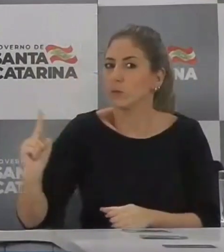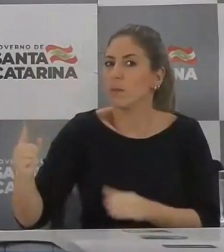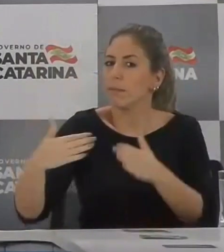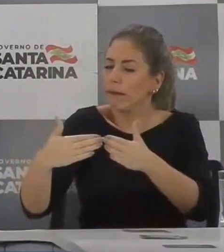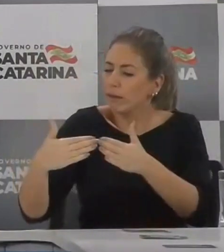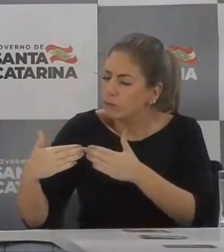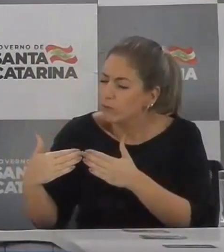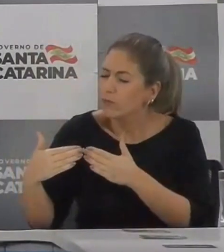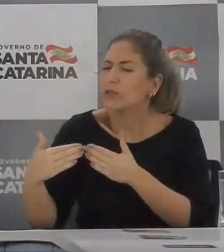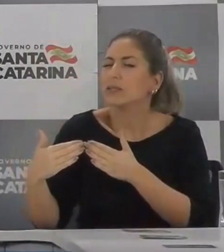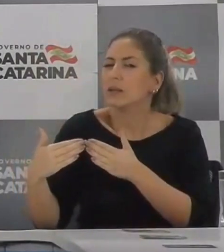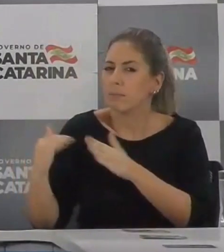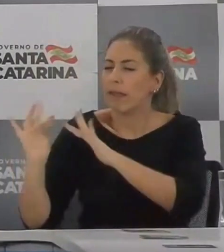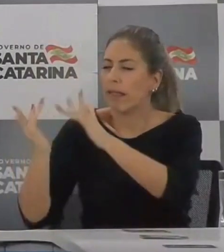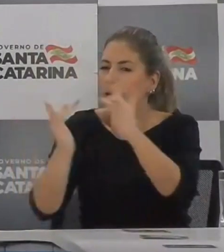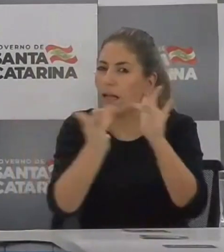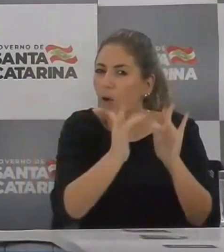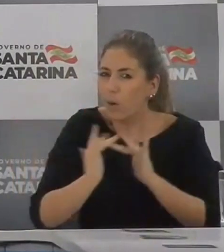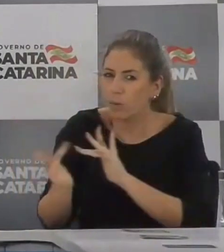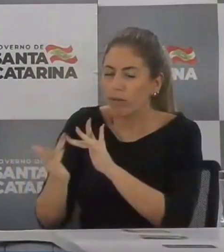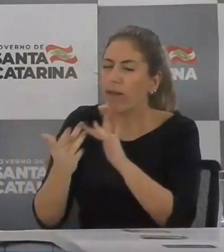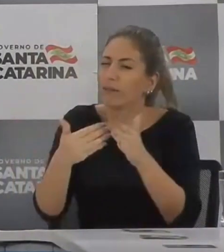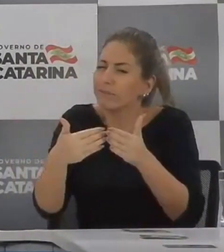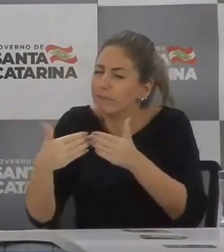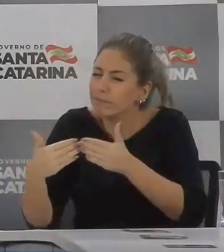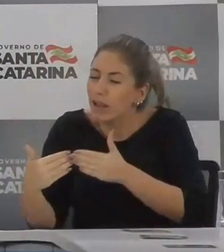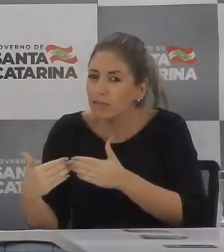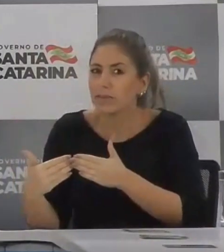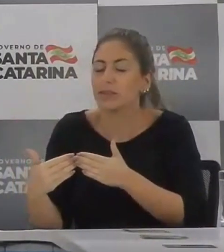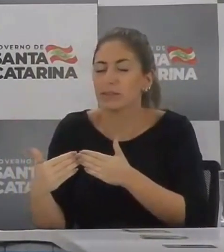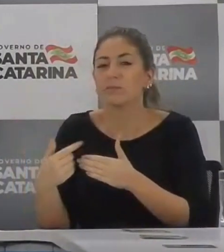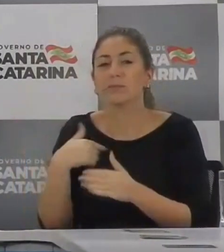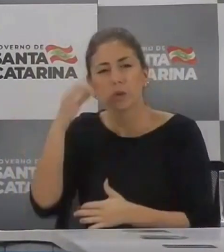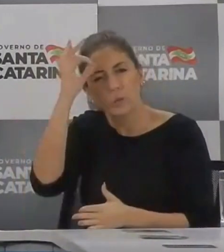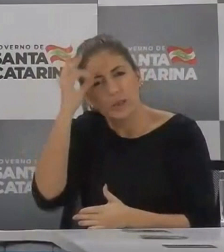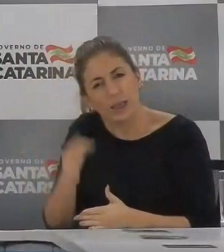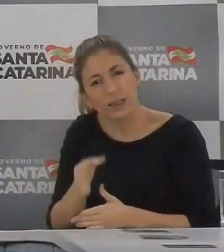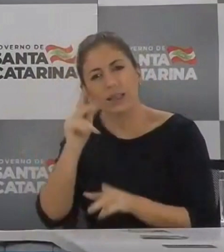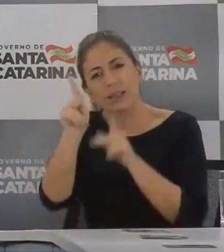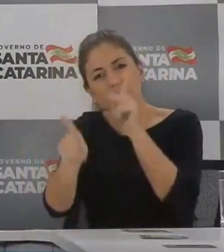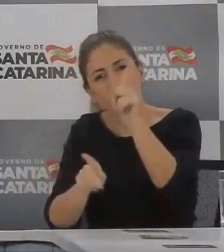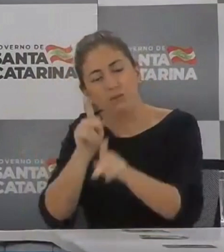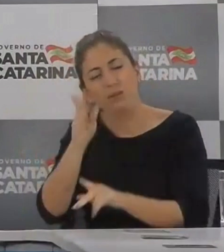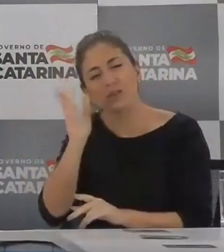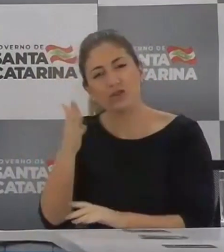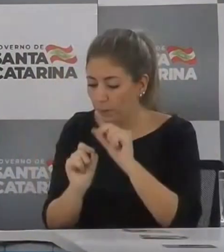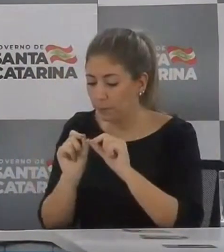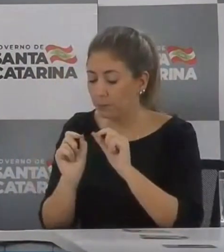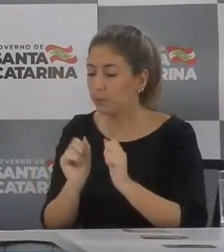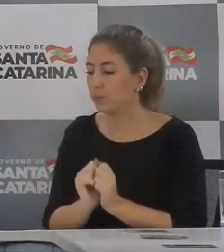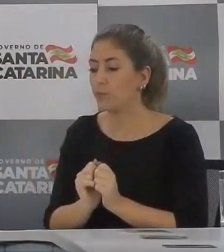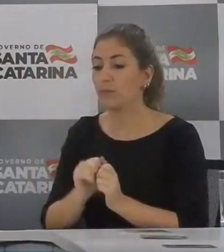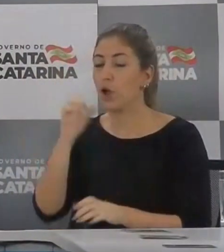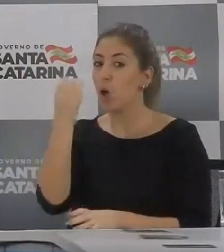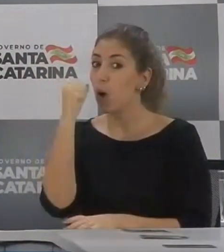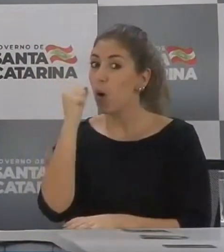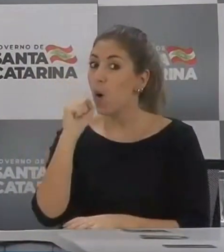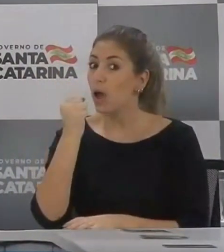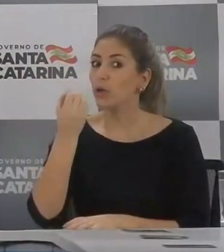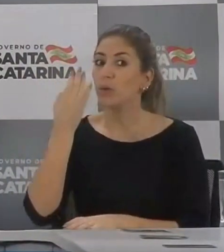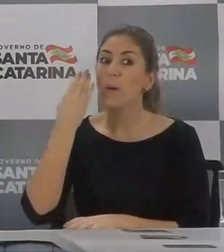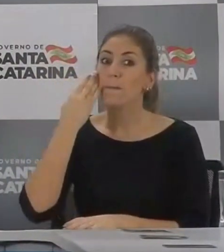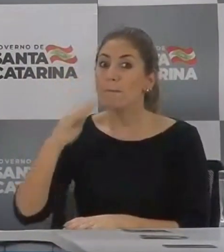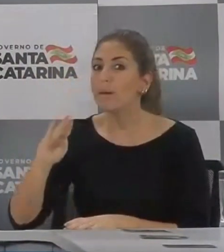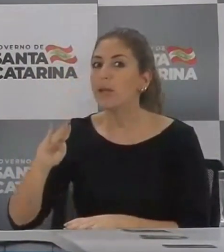semanas, aqui em Santa Catarina, eu tenho certeza que a população já aderiu, entendeu e reconhece a importância. Os 8 bilhões